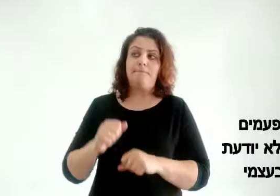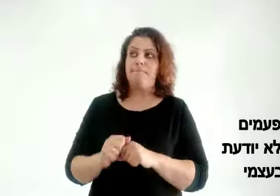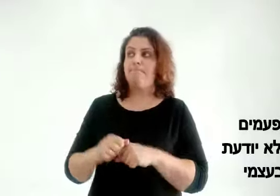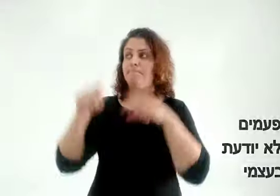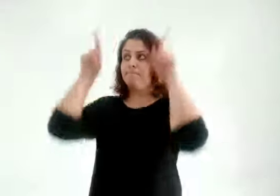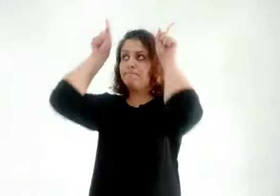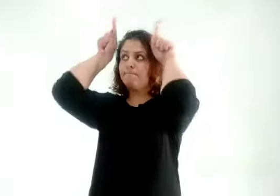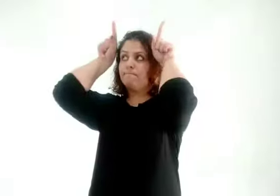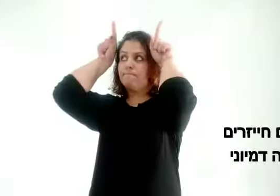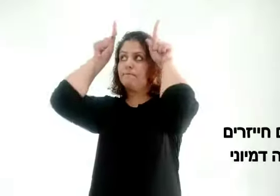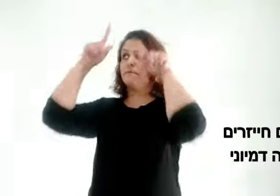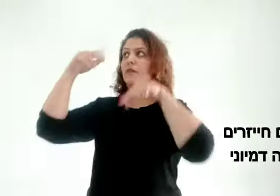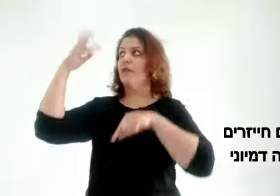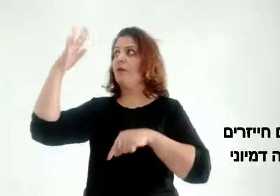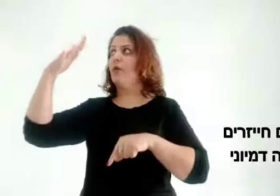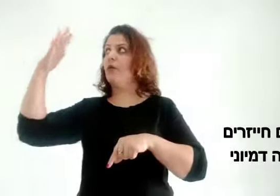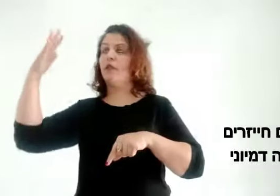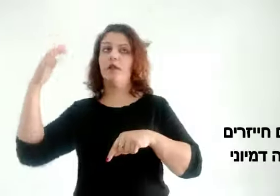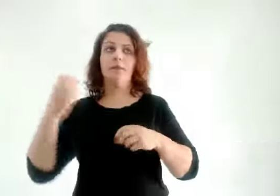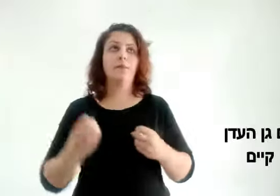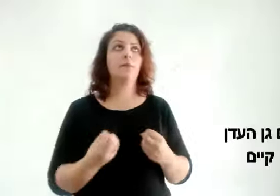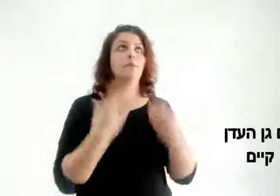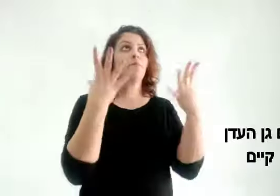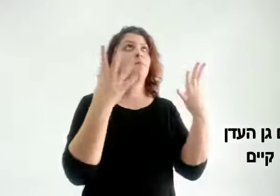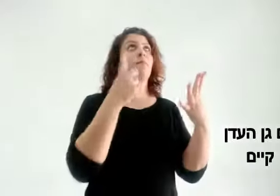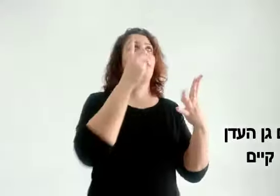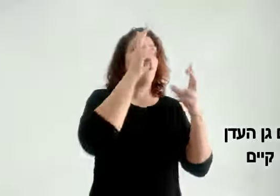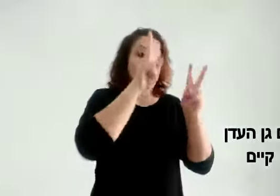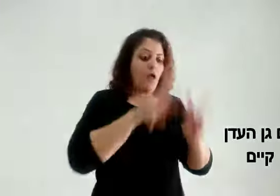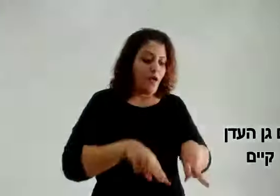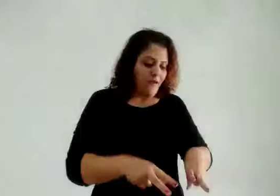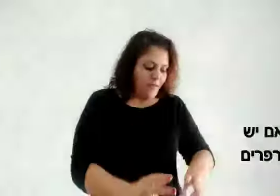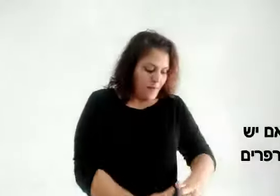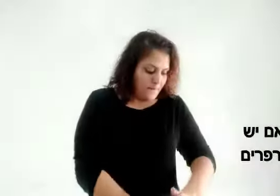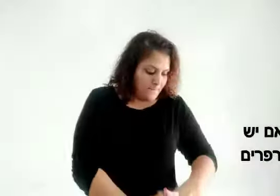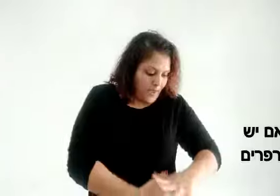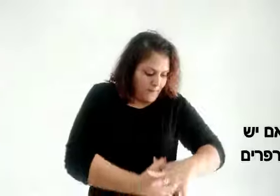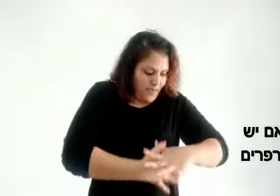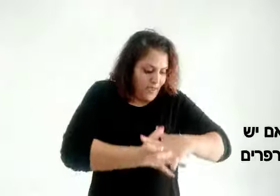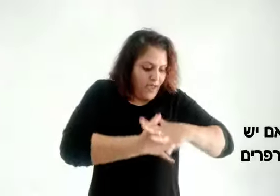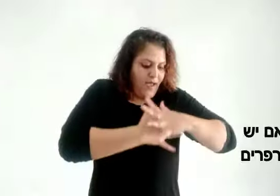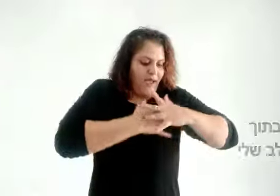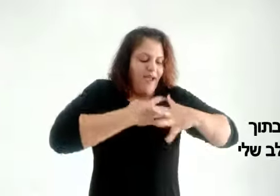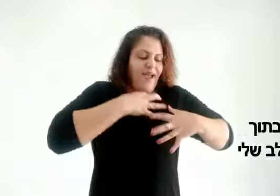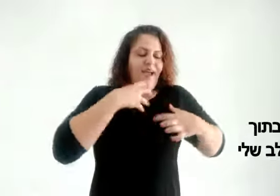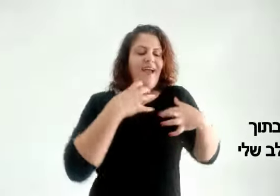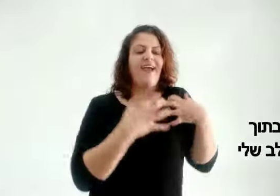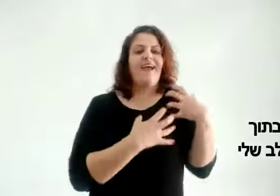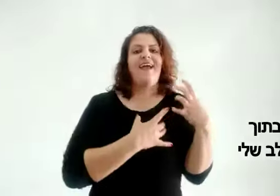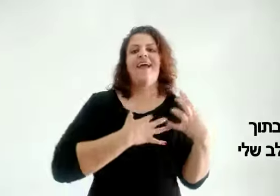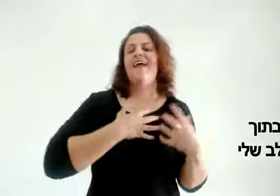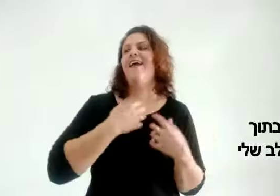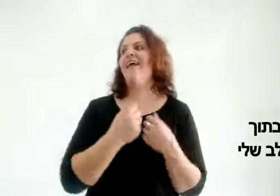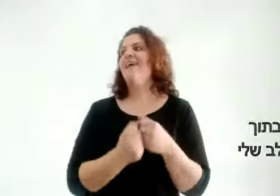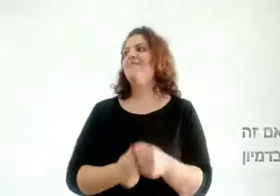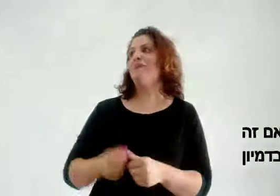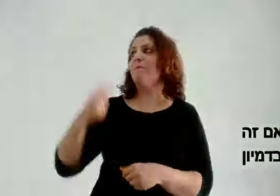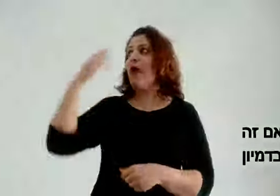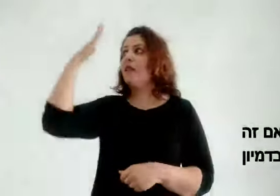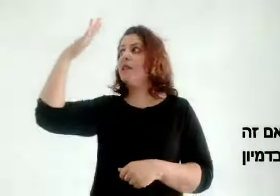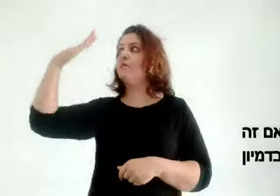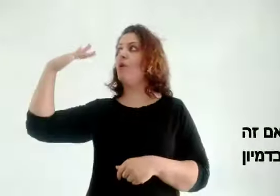בעצמי אם חי זרים זה דמיוני אם גן העדן קיים ואם יש פה פרים בתוך הלב שלי